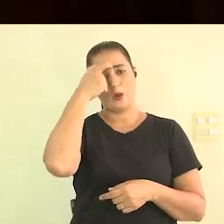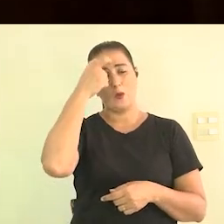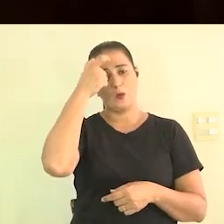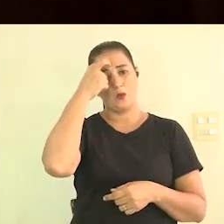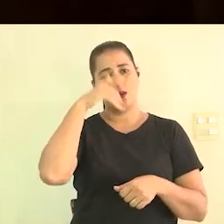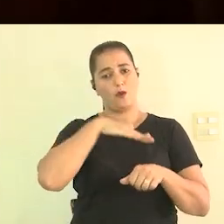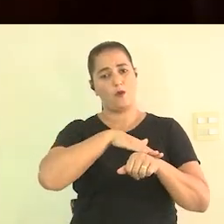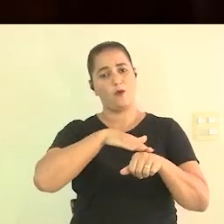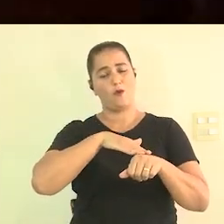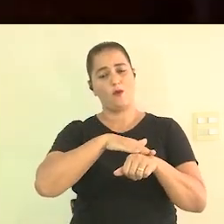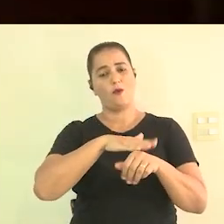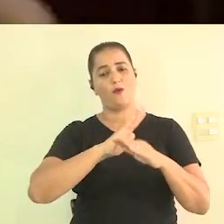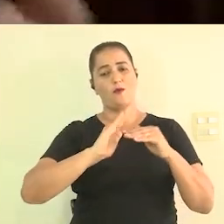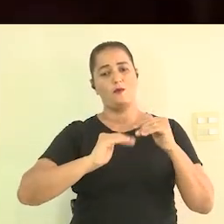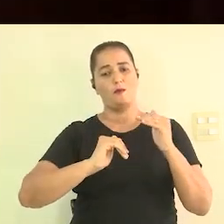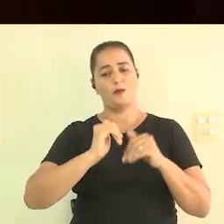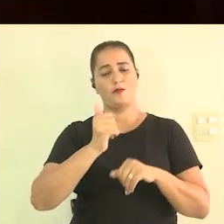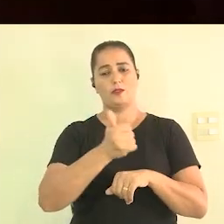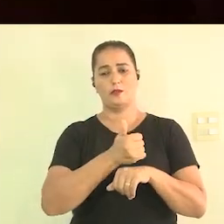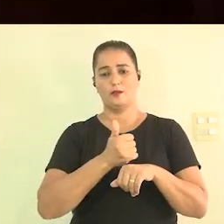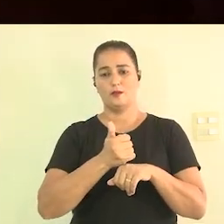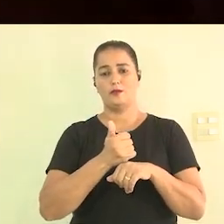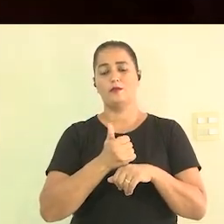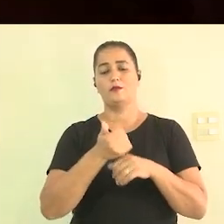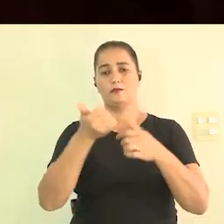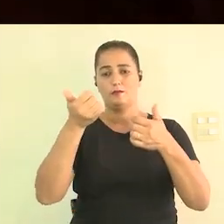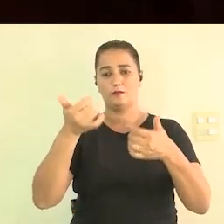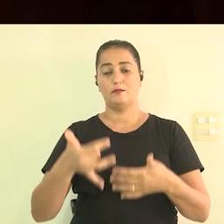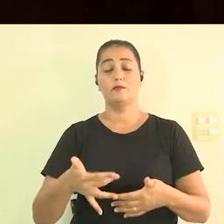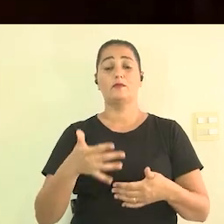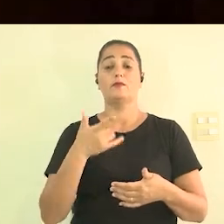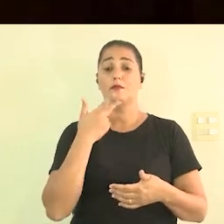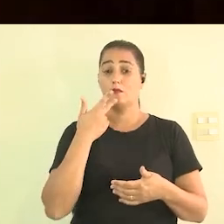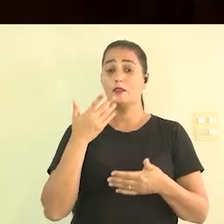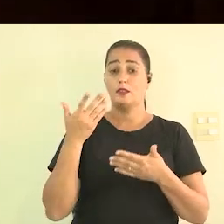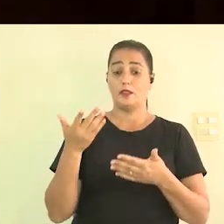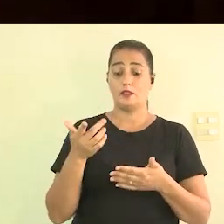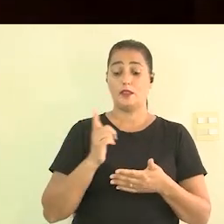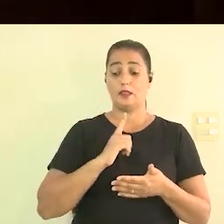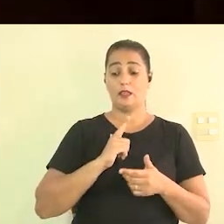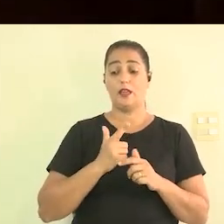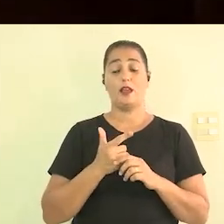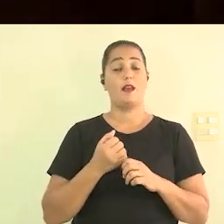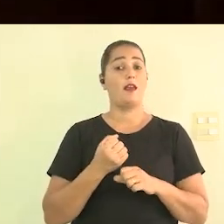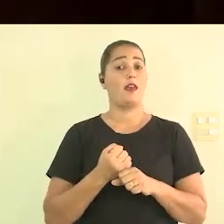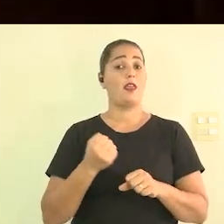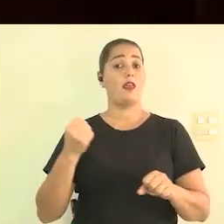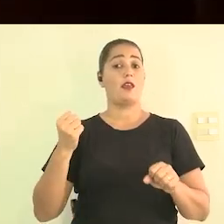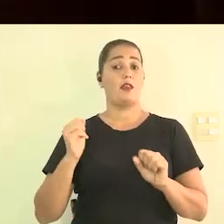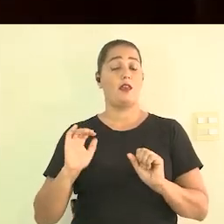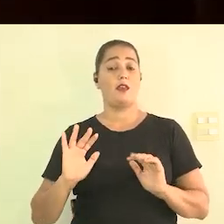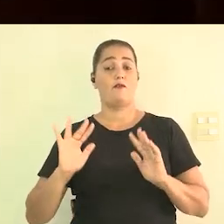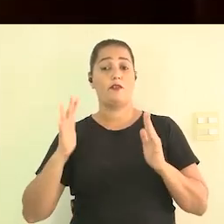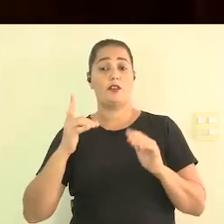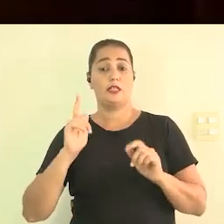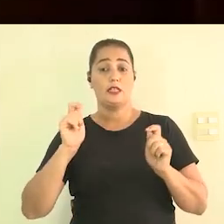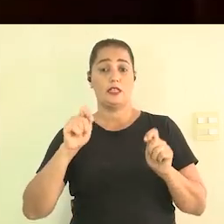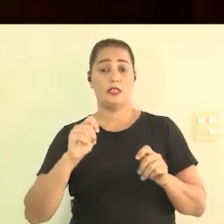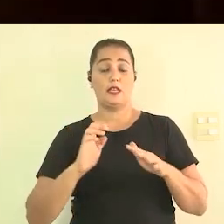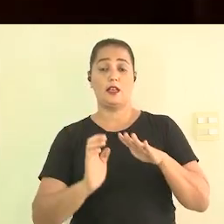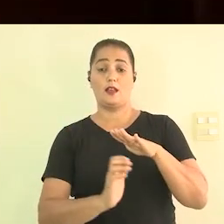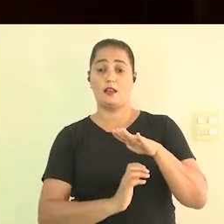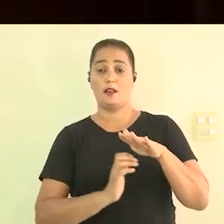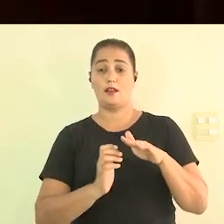quando você me fala existem grandes eventos em que empresas podem sim bancar a acessibilidade e existem